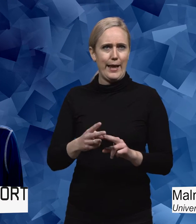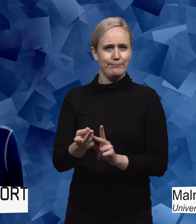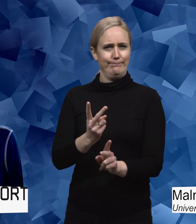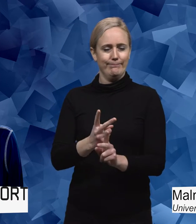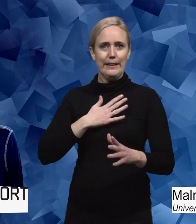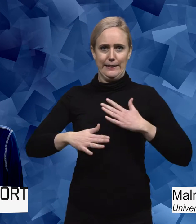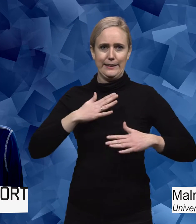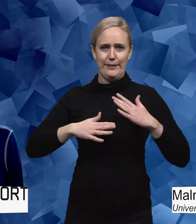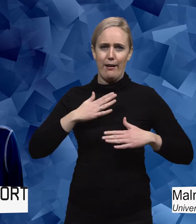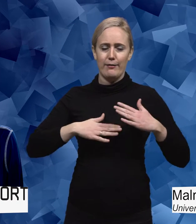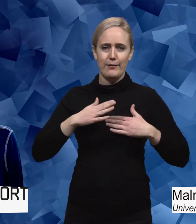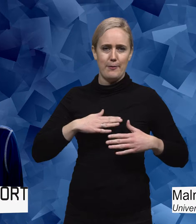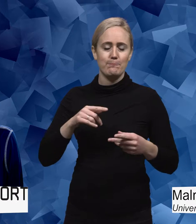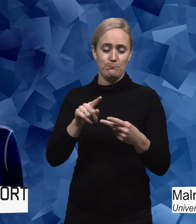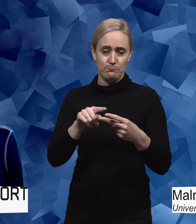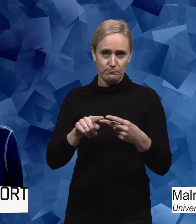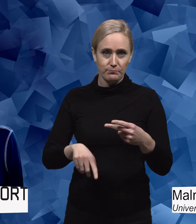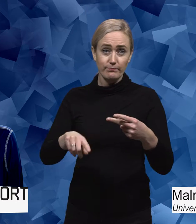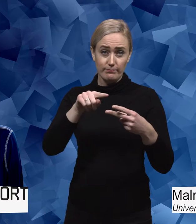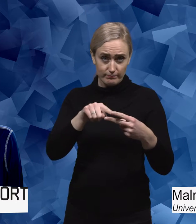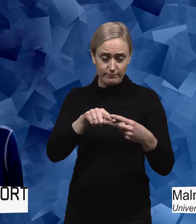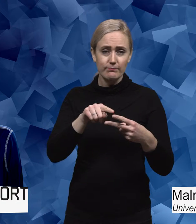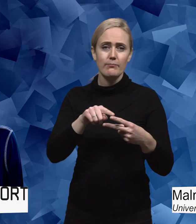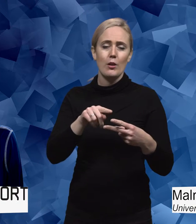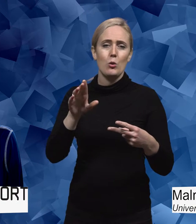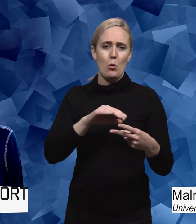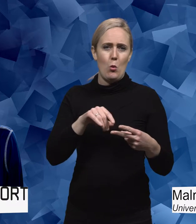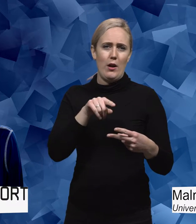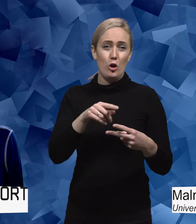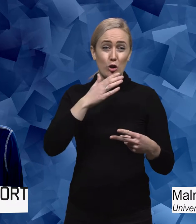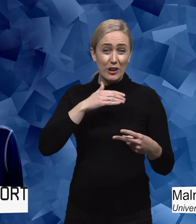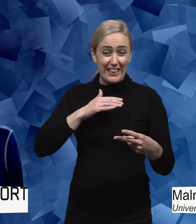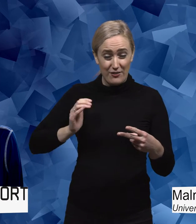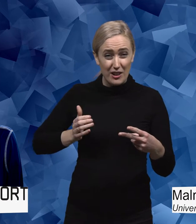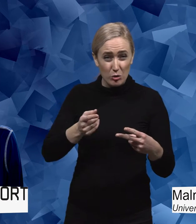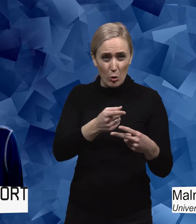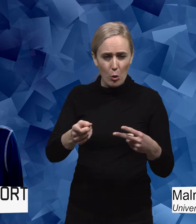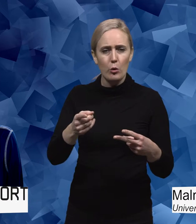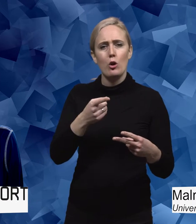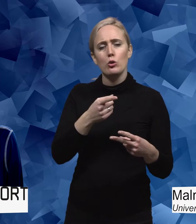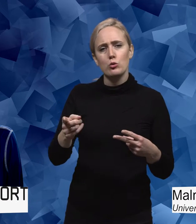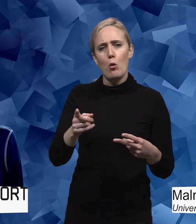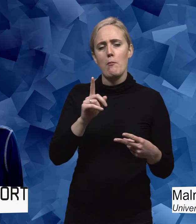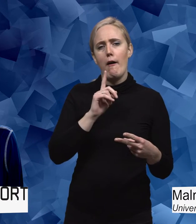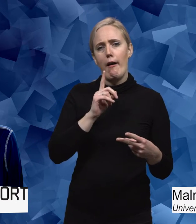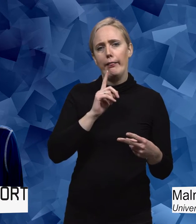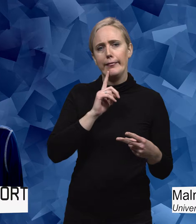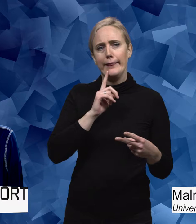intressant i den forskningen. Dels så var det det att de här unga kvinnorna, de förhöll sig hela tiden till någon slags